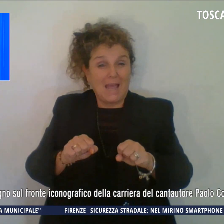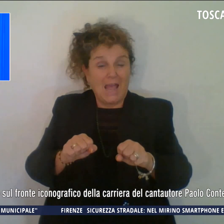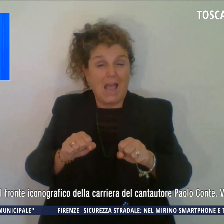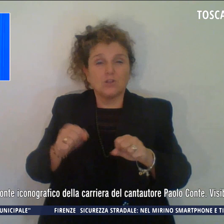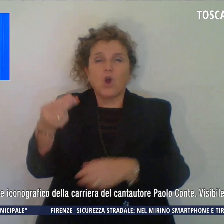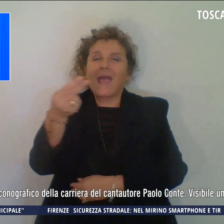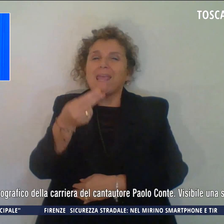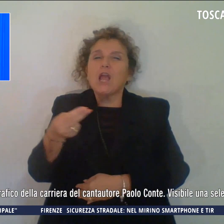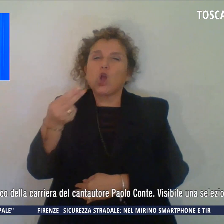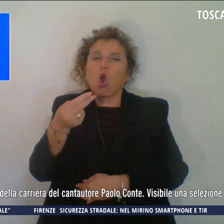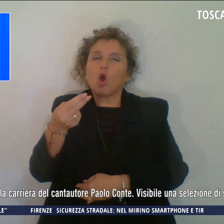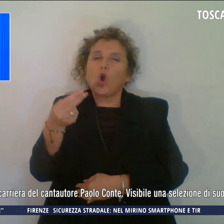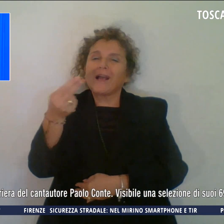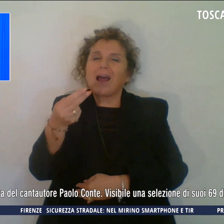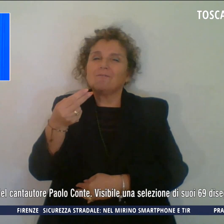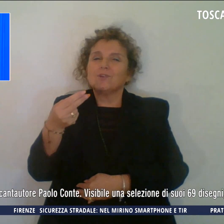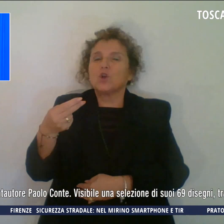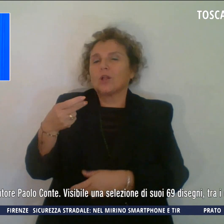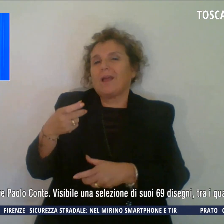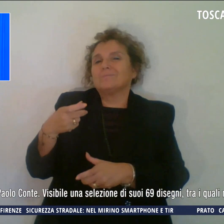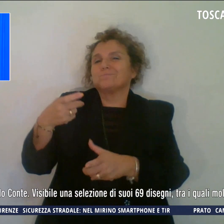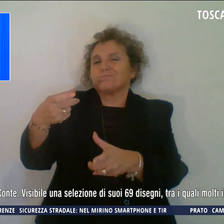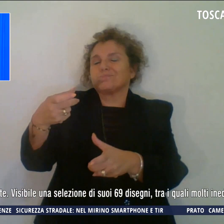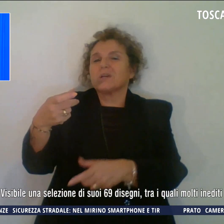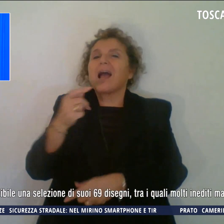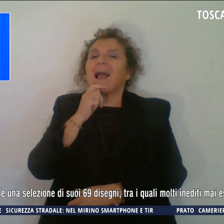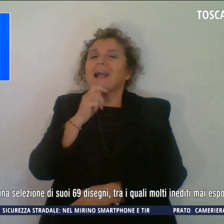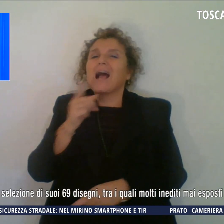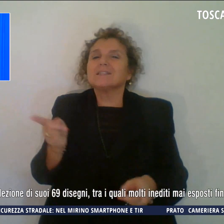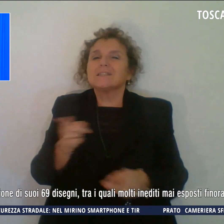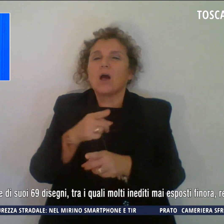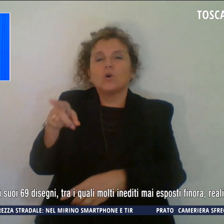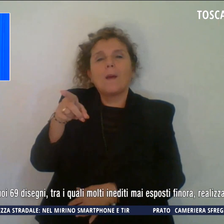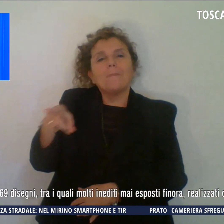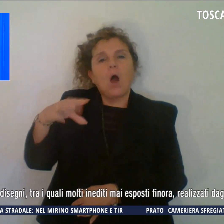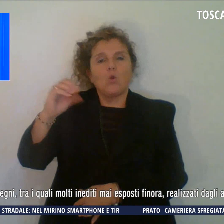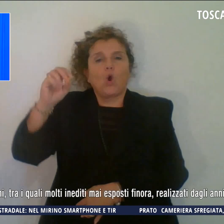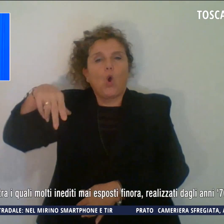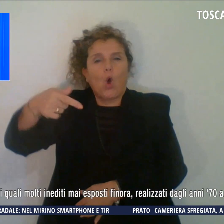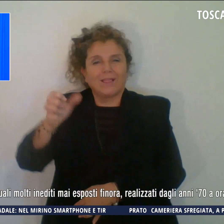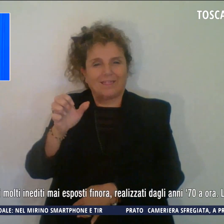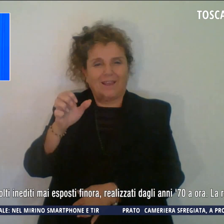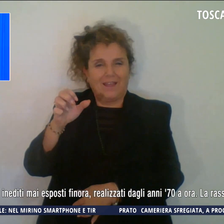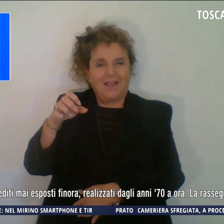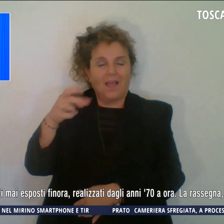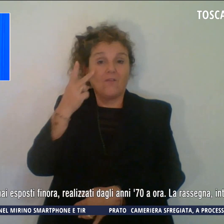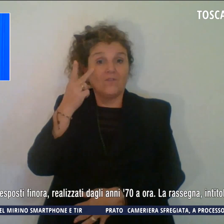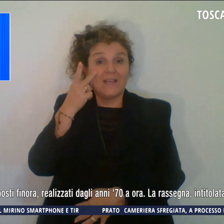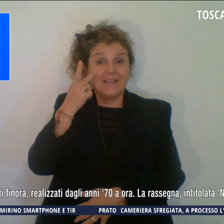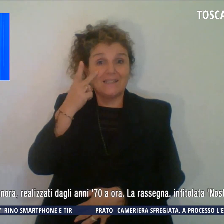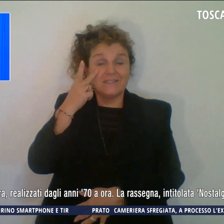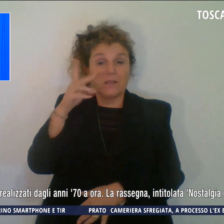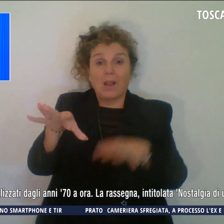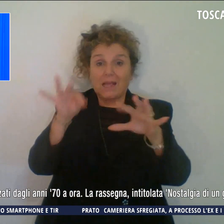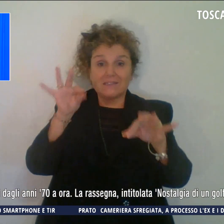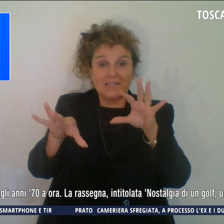della carriera del noto cantautore Paolo Conte, visibile una selezione dei